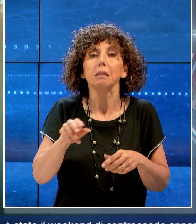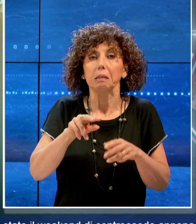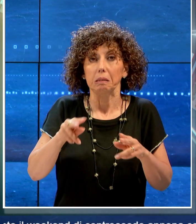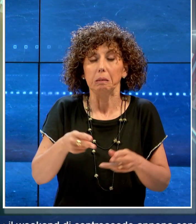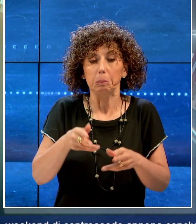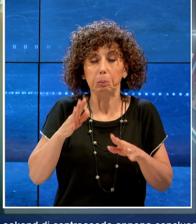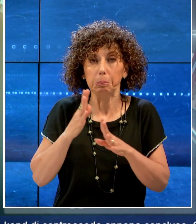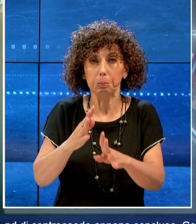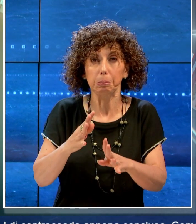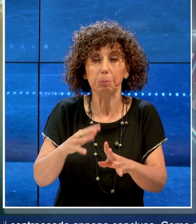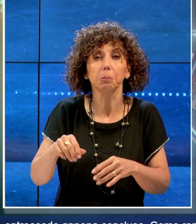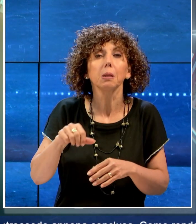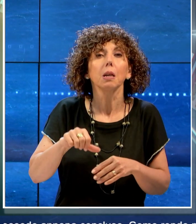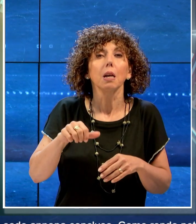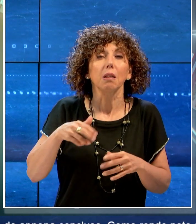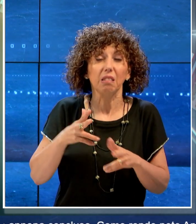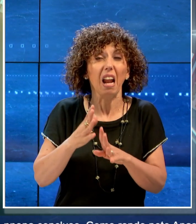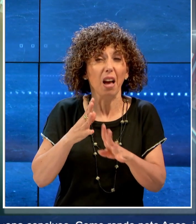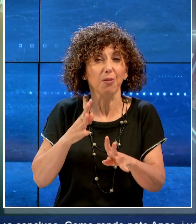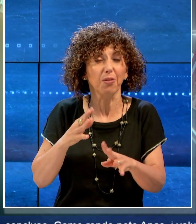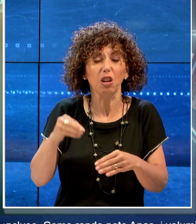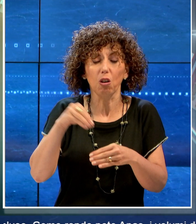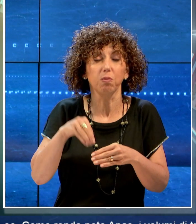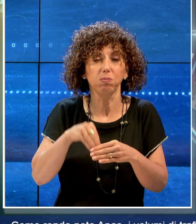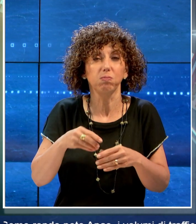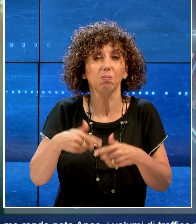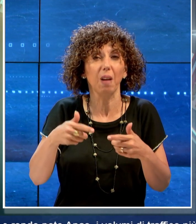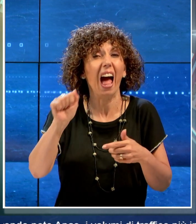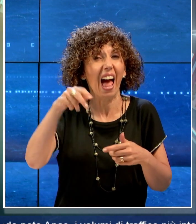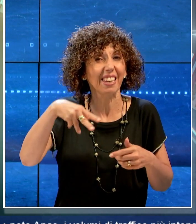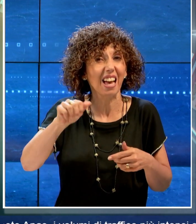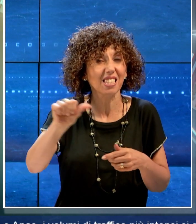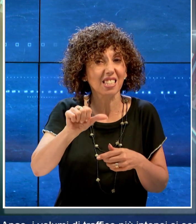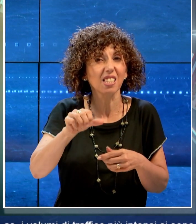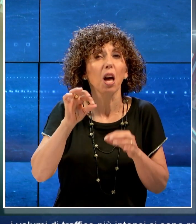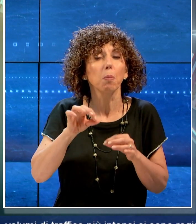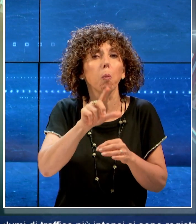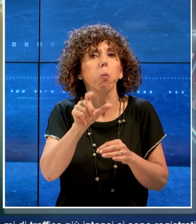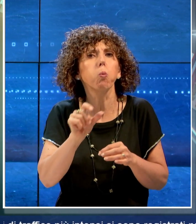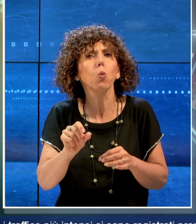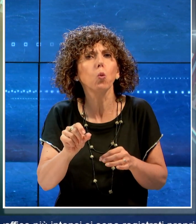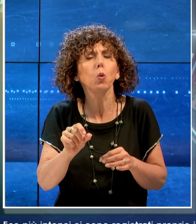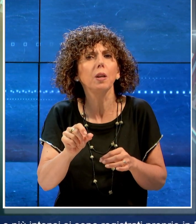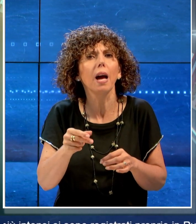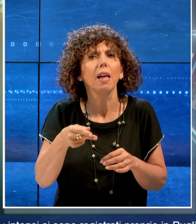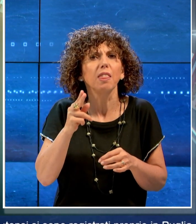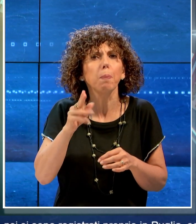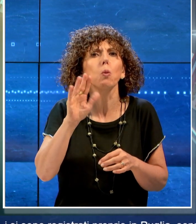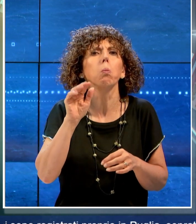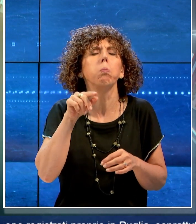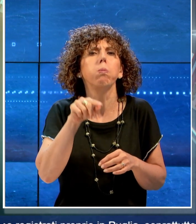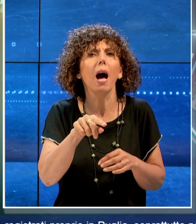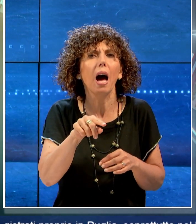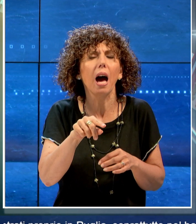rende noto, Anas, i volumi di traffico più intensi si sono registrati proprio in Puglia, soprattutto nel barese.